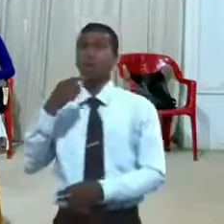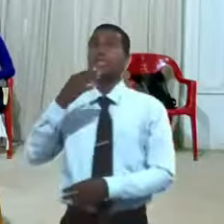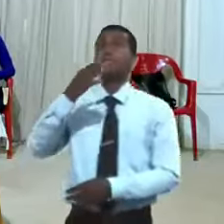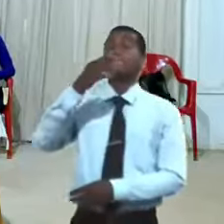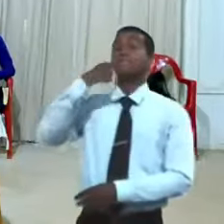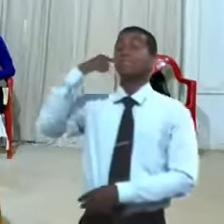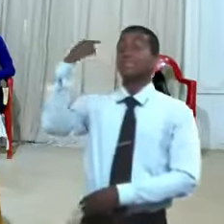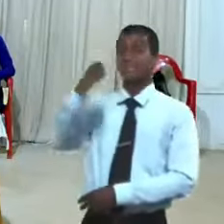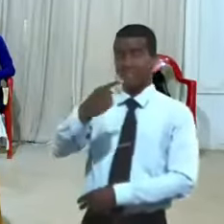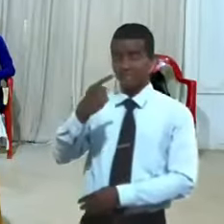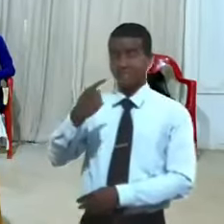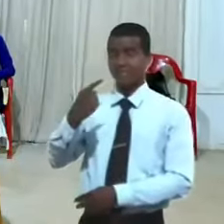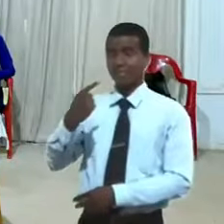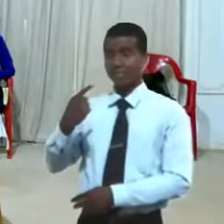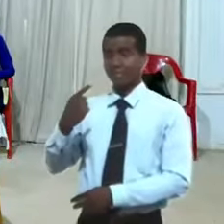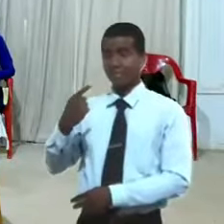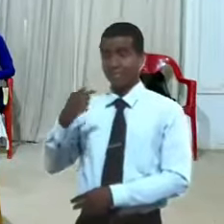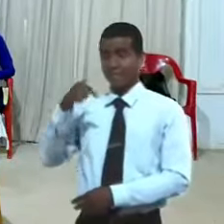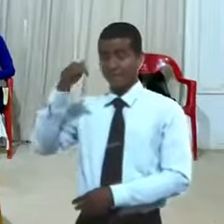humillare